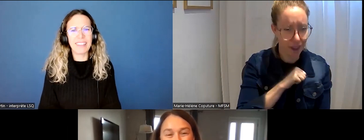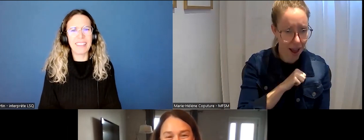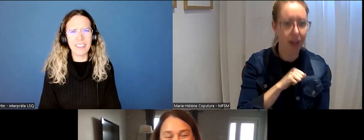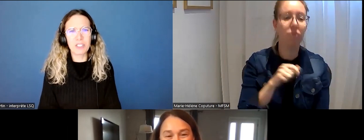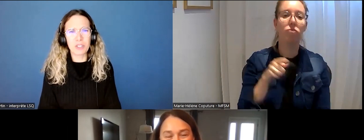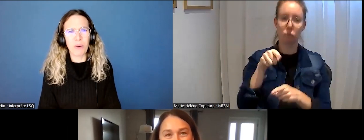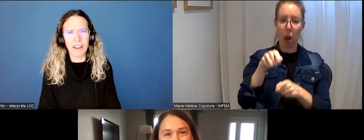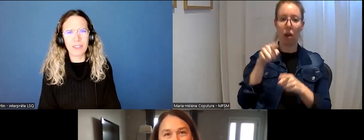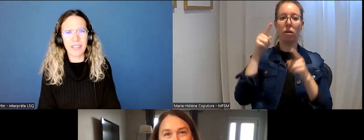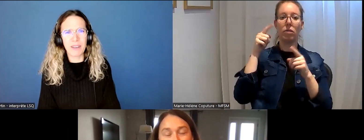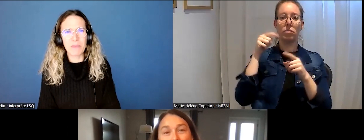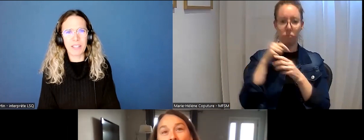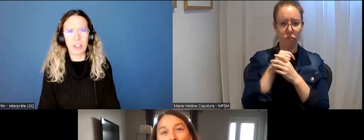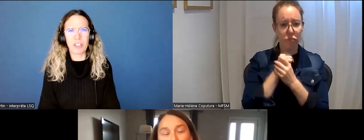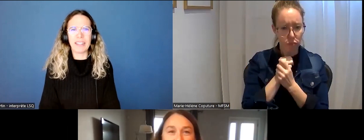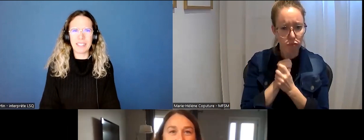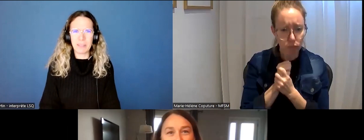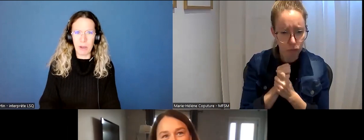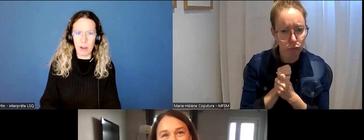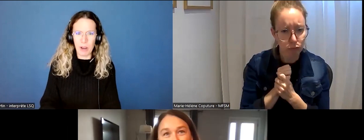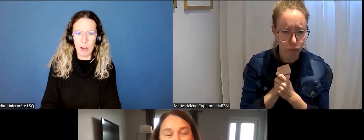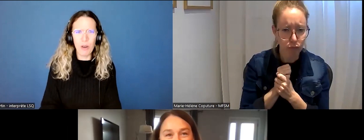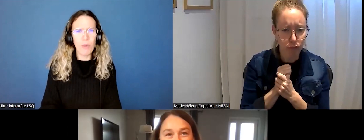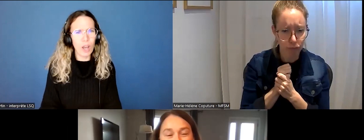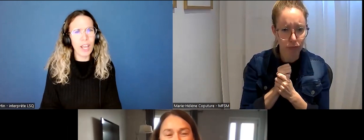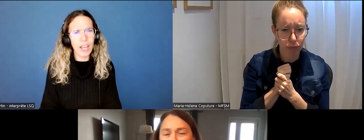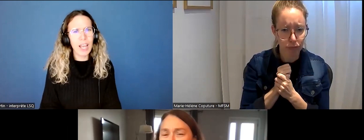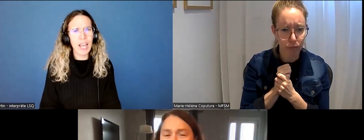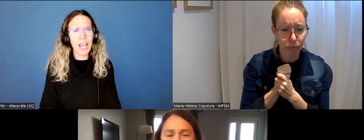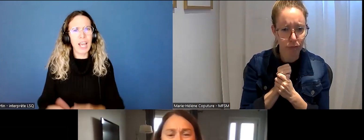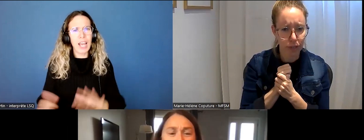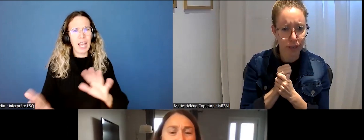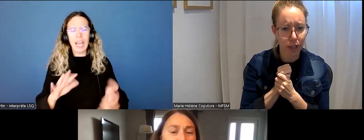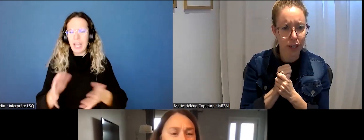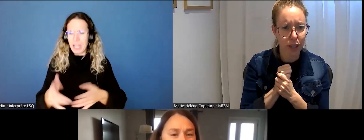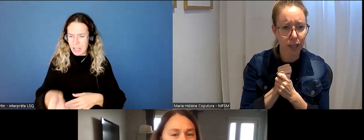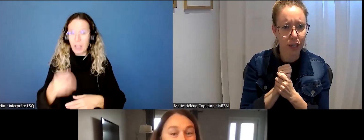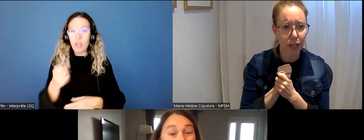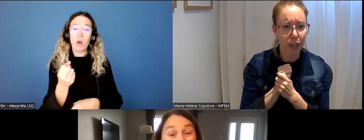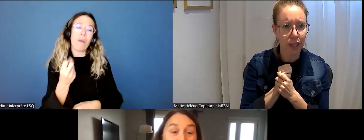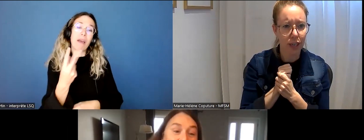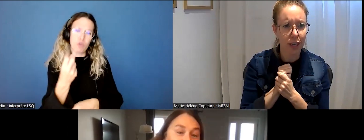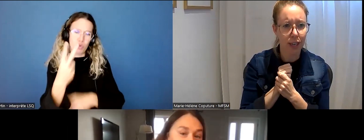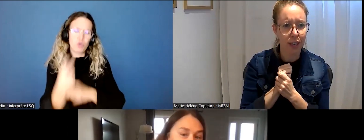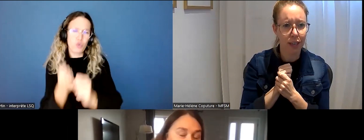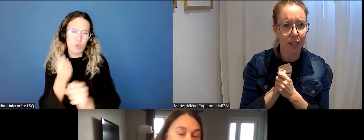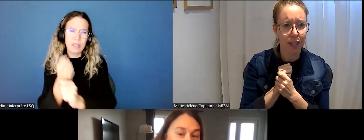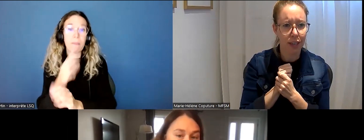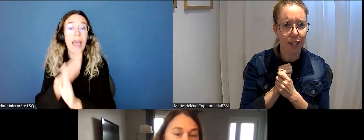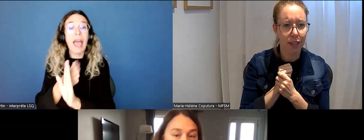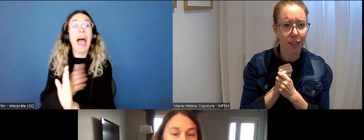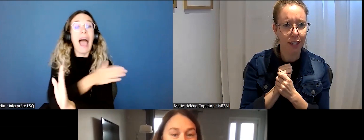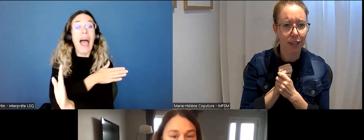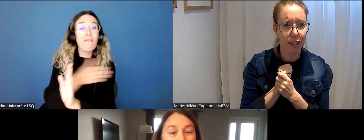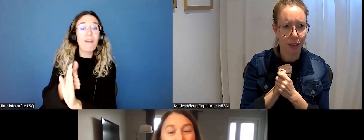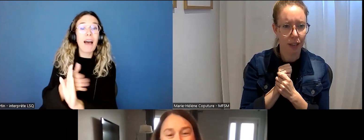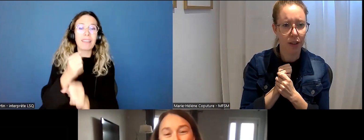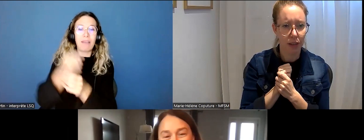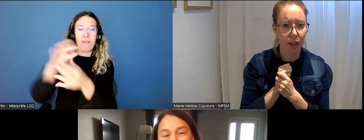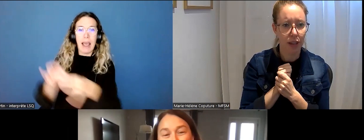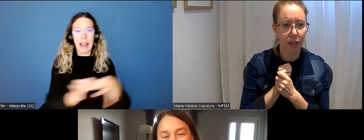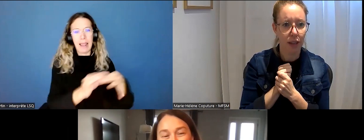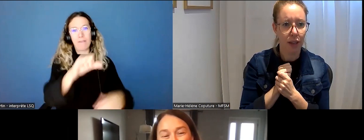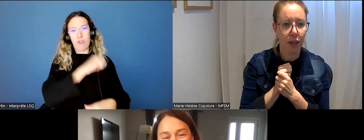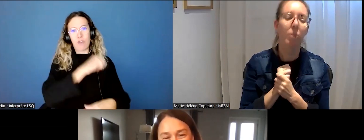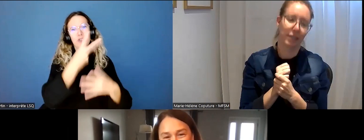bonne vingtaine d'années, je crois. Tu travailles pour cet organisme-là, oui? Ça fait 12 ans, mais avant, je travaillais déjà en Violence conjugale